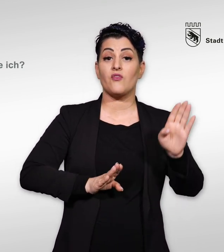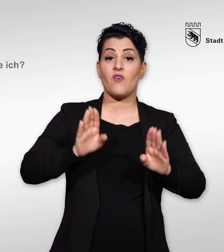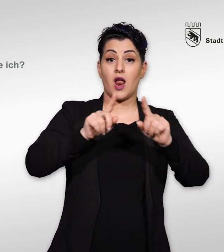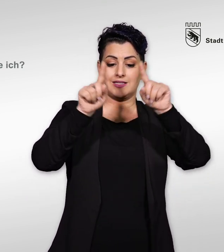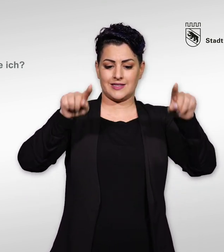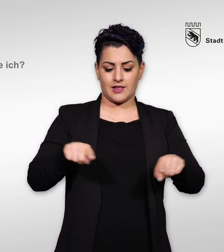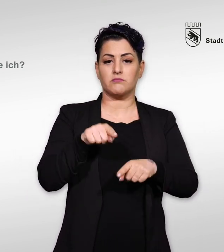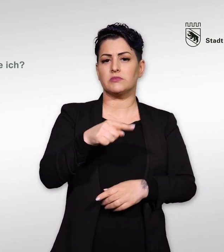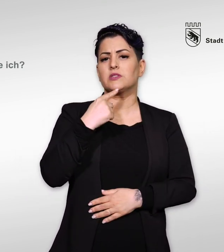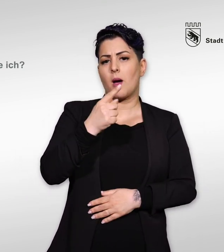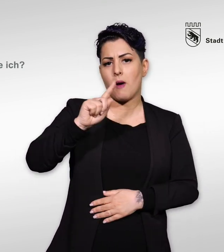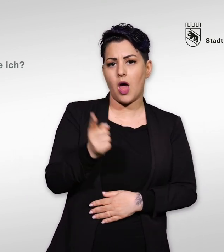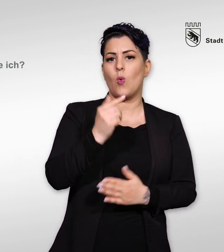Wahlzettel nennt man auch Listen.